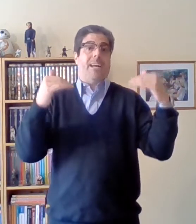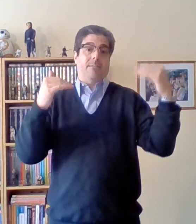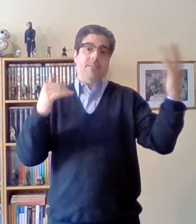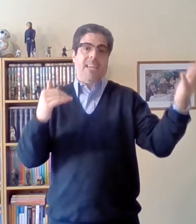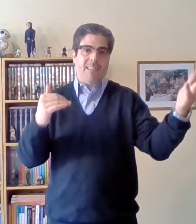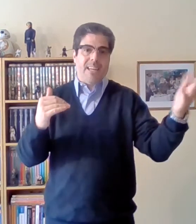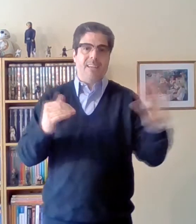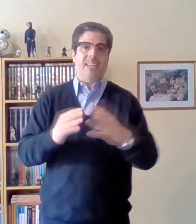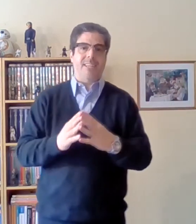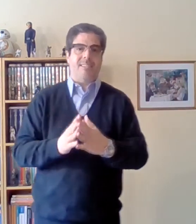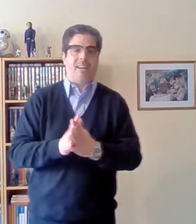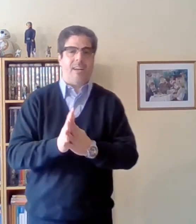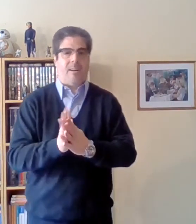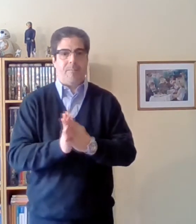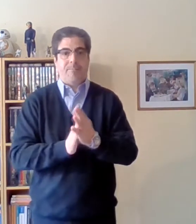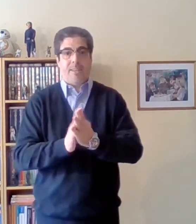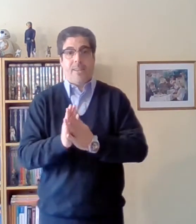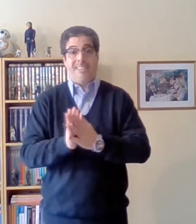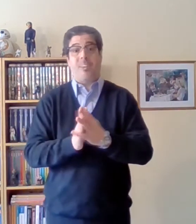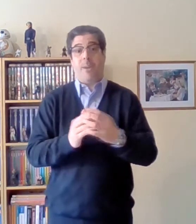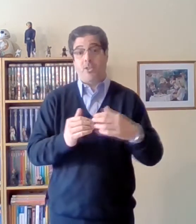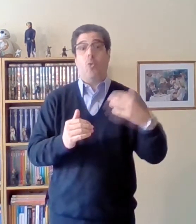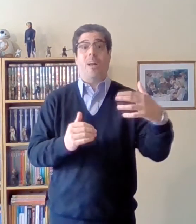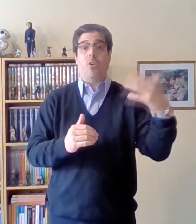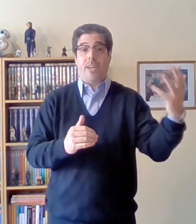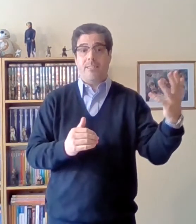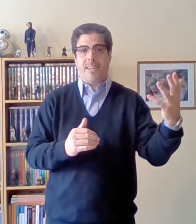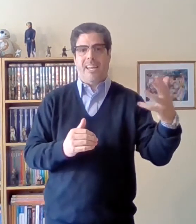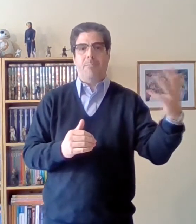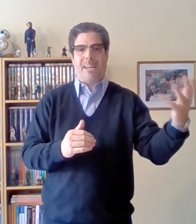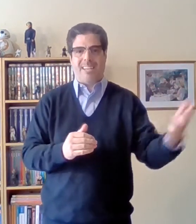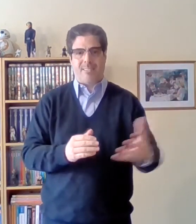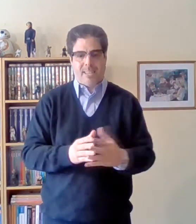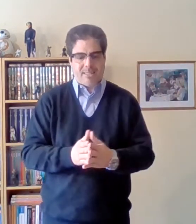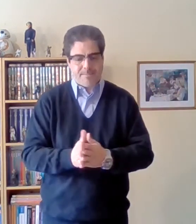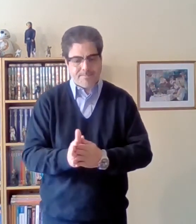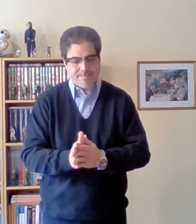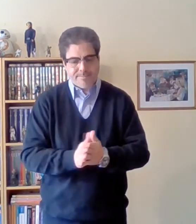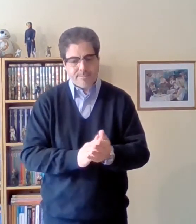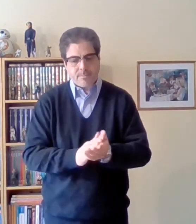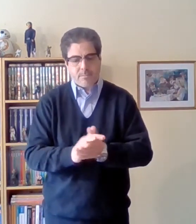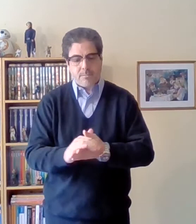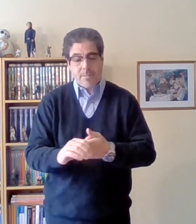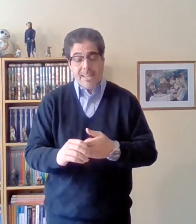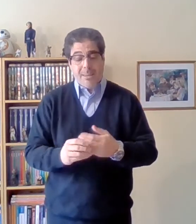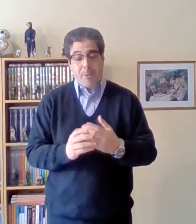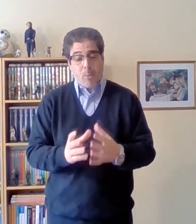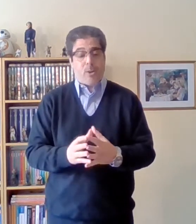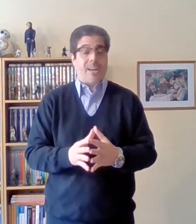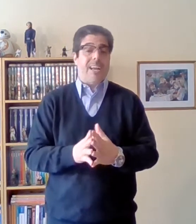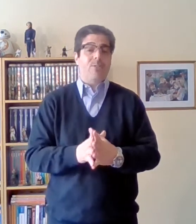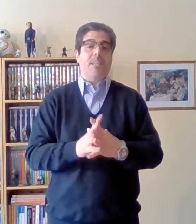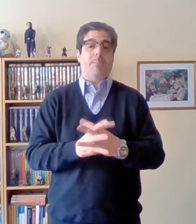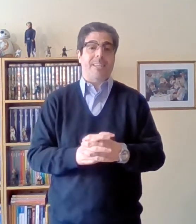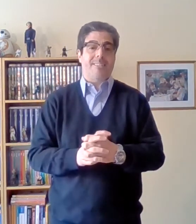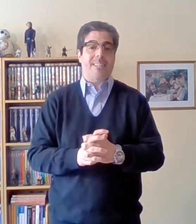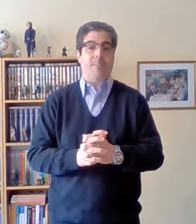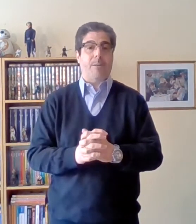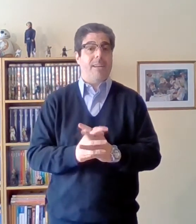generar esos valores en las mercancías pero bueno acá es donde aparece esta primera